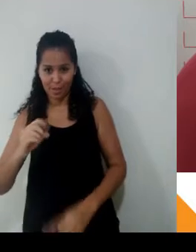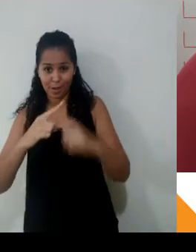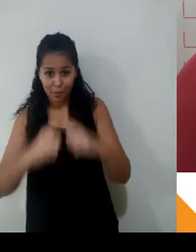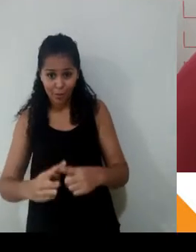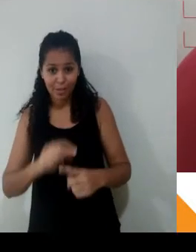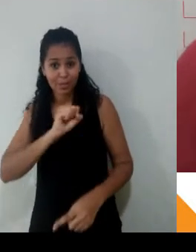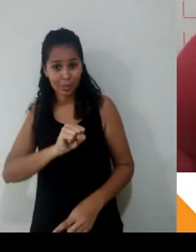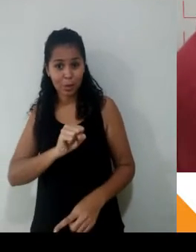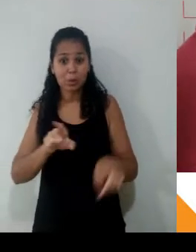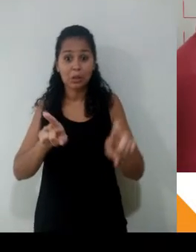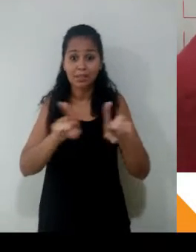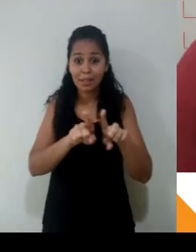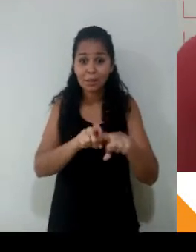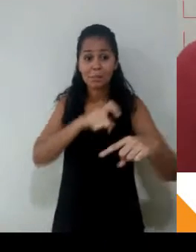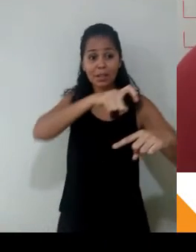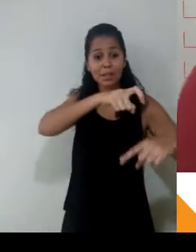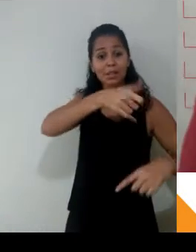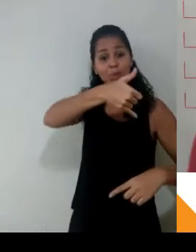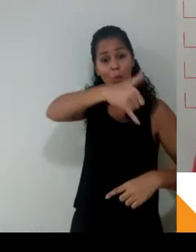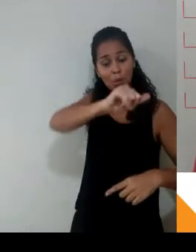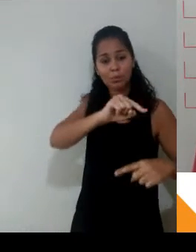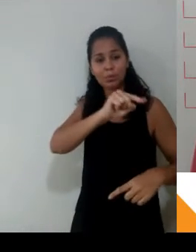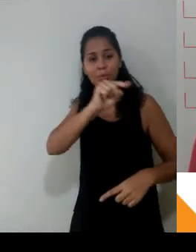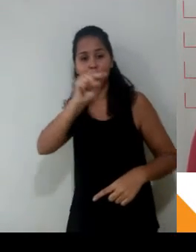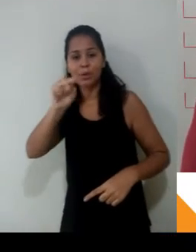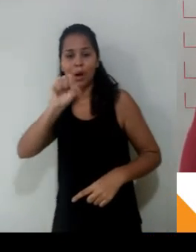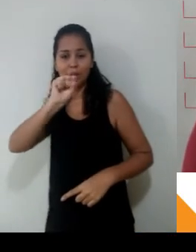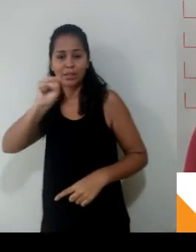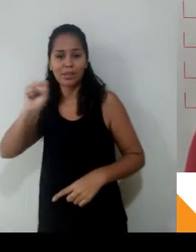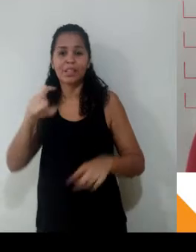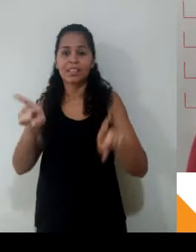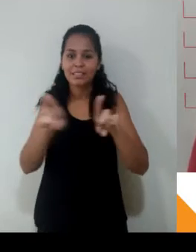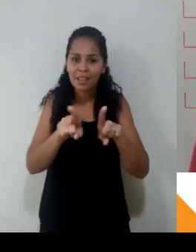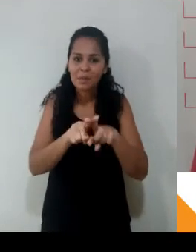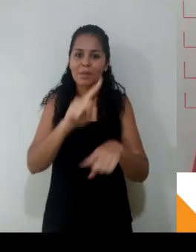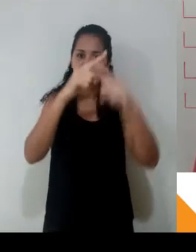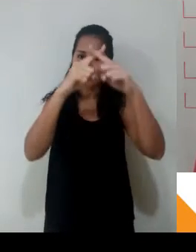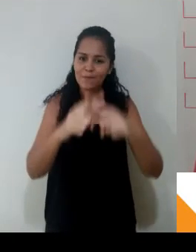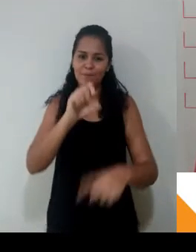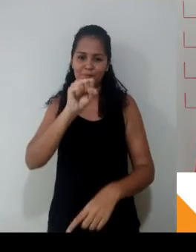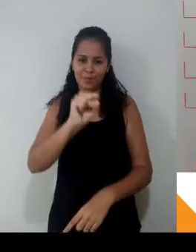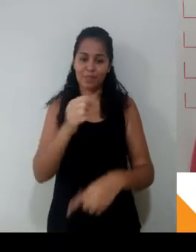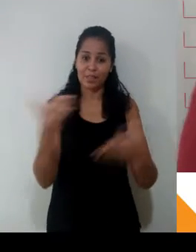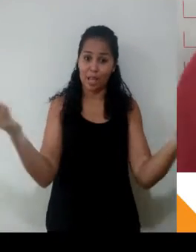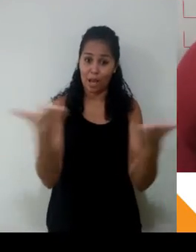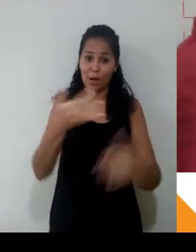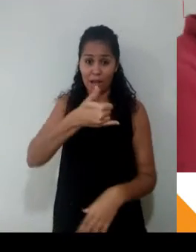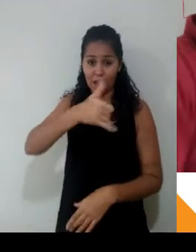também é vezes oito. Só que agora, o y vezes oito tem que dar oitenta e oito. Qual é operação